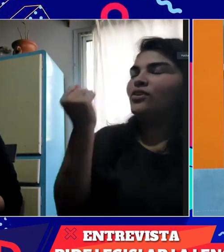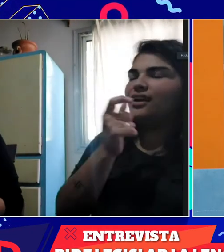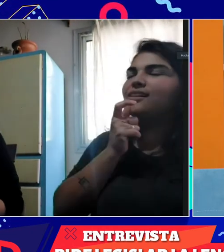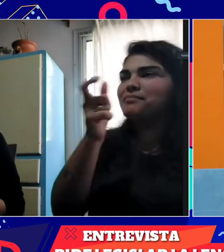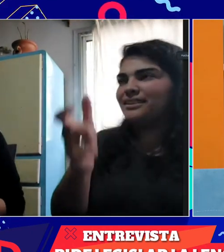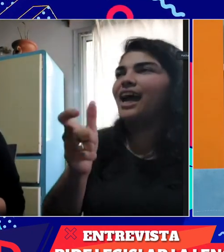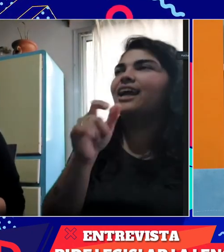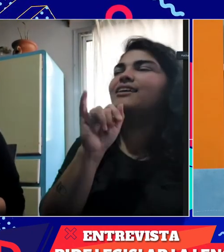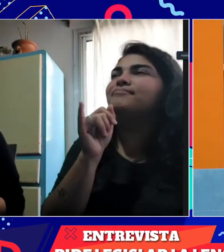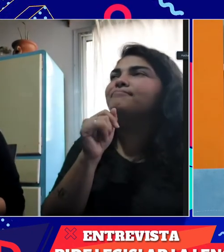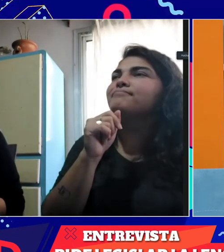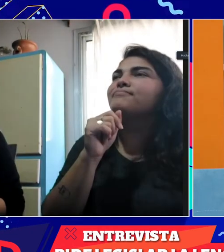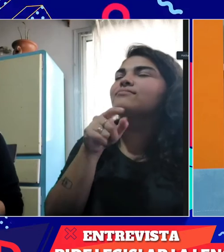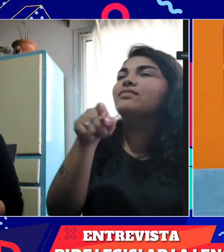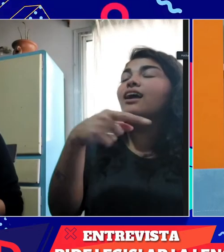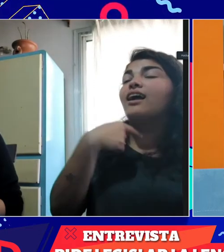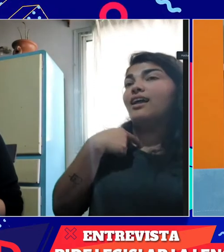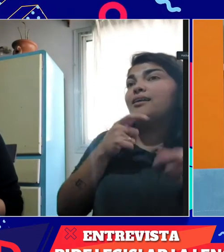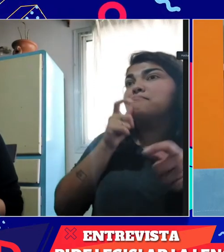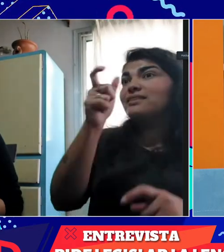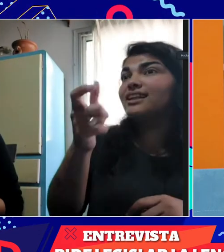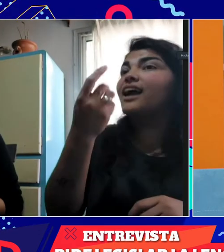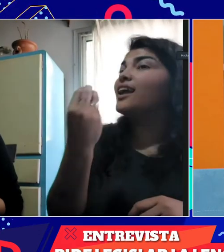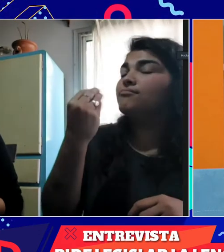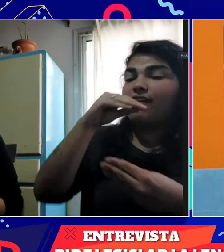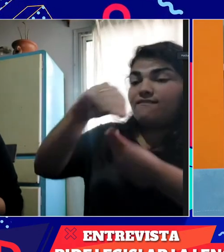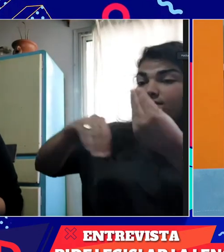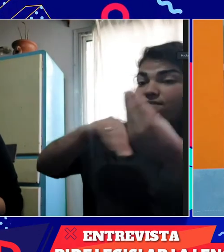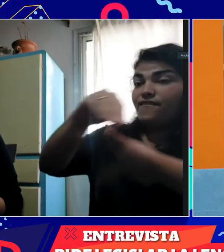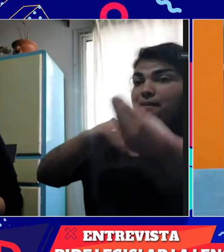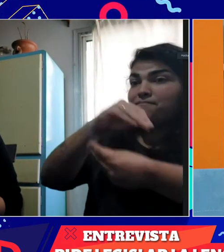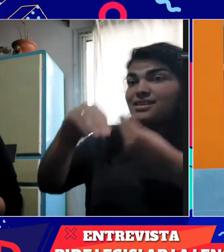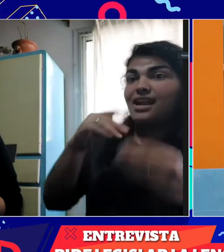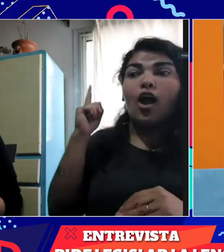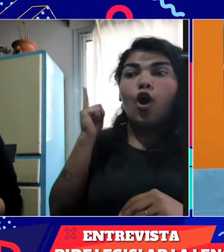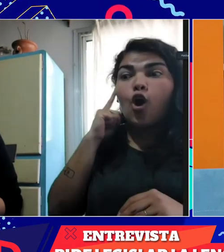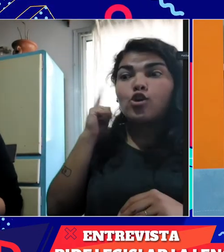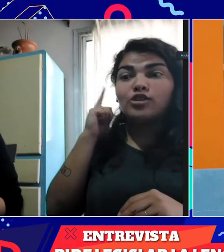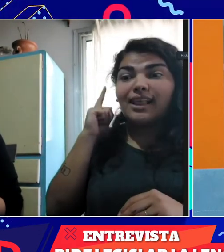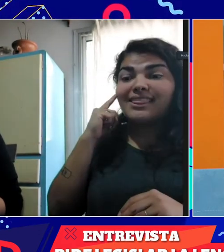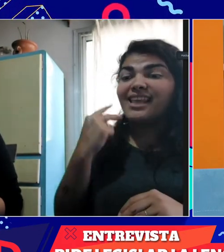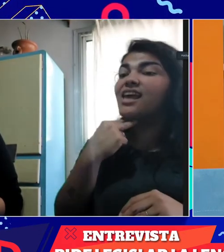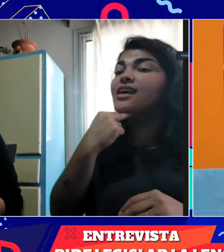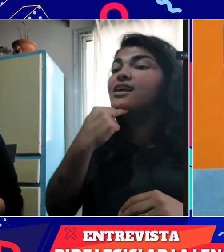Sí, sí, es muy importante también dejar un mensaje. Mensaje sería que la familia oyente,